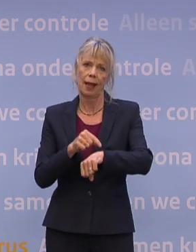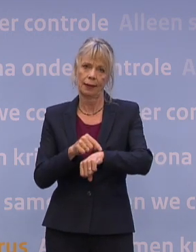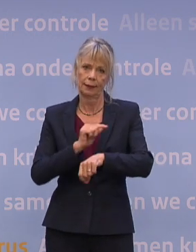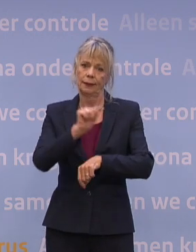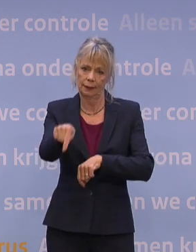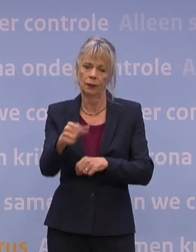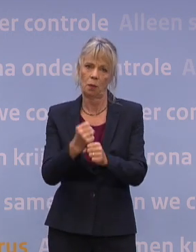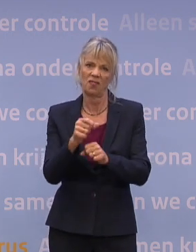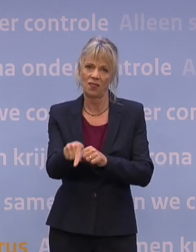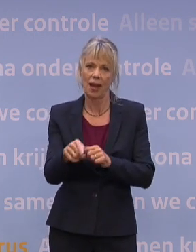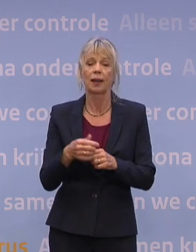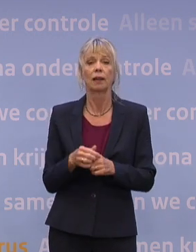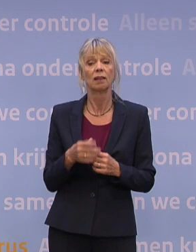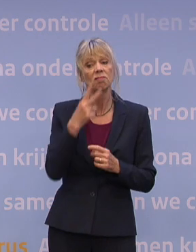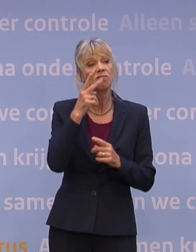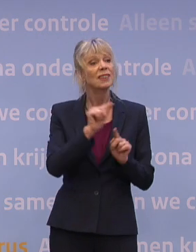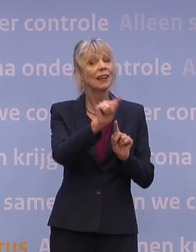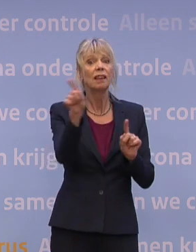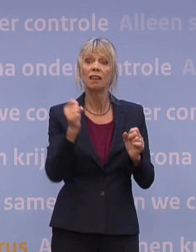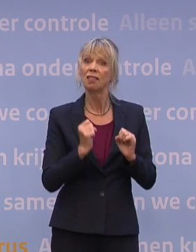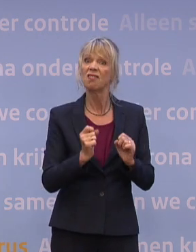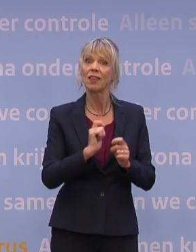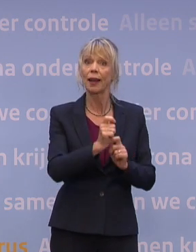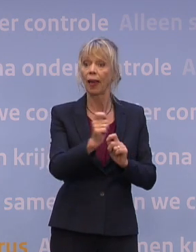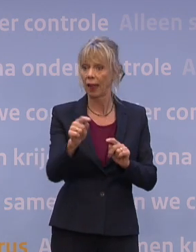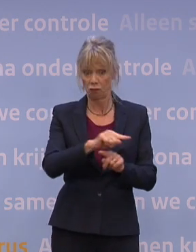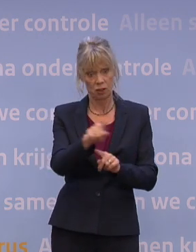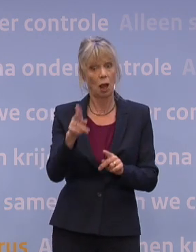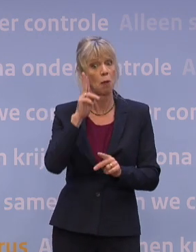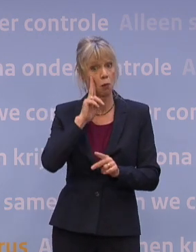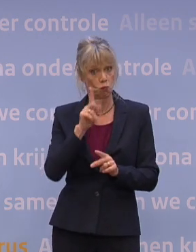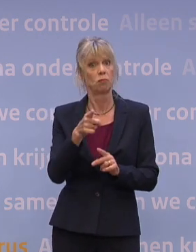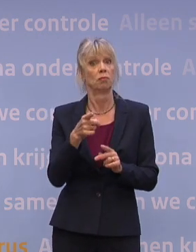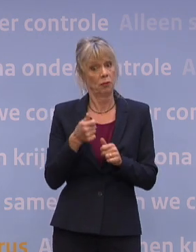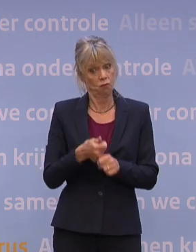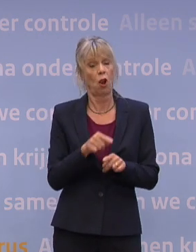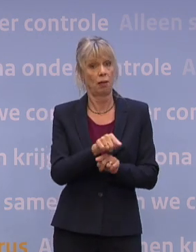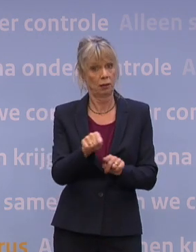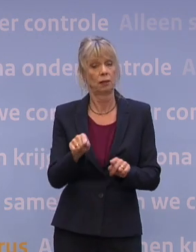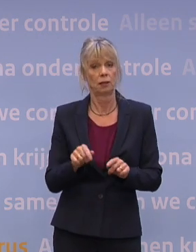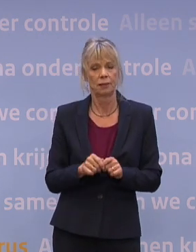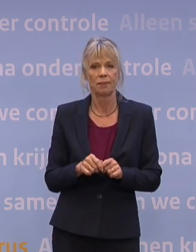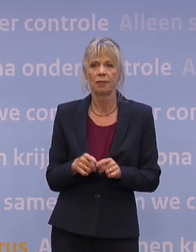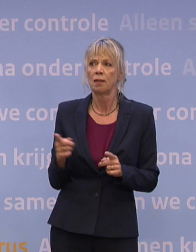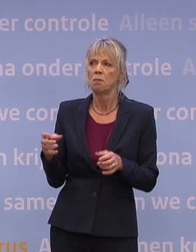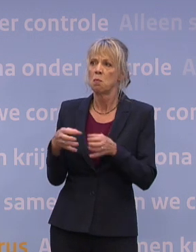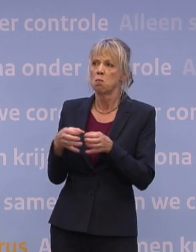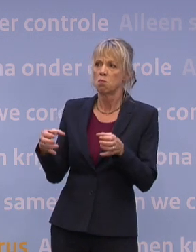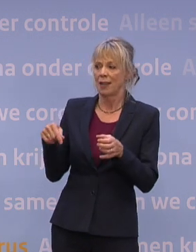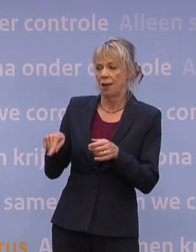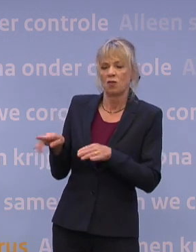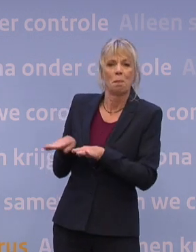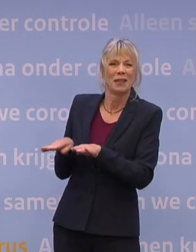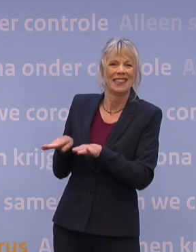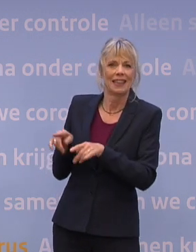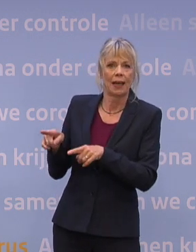Eigenlijk zien we dat werkgevers gemiddeld zich daar netjes aan houden. En die helft van de werktijd, dat zullen maar weinig bedrijven realiseren. Want stel een bedrijf zoals hier, dit ministerie,